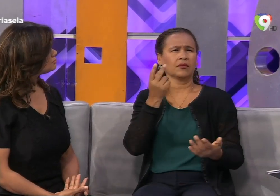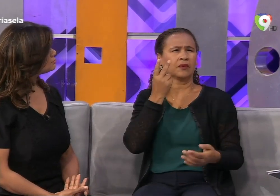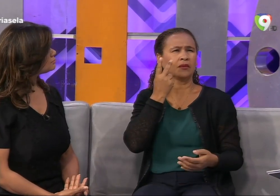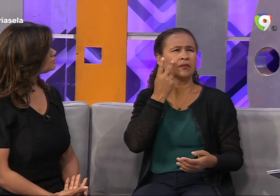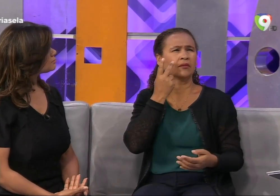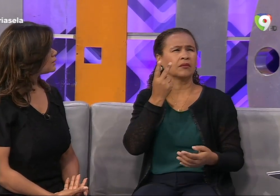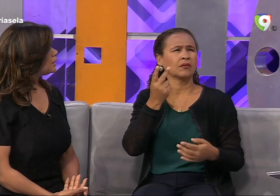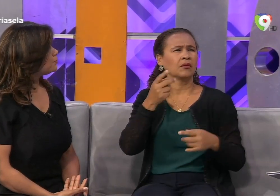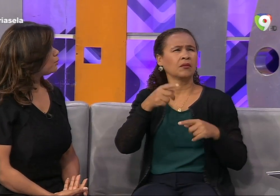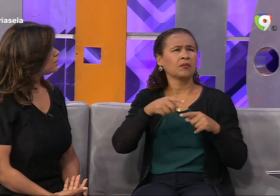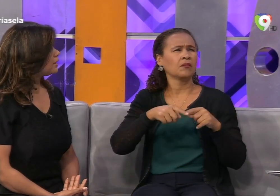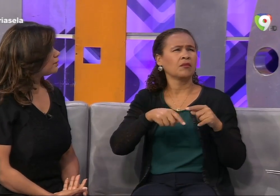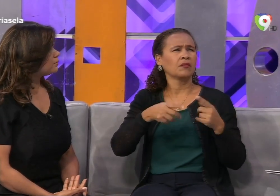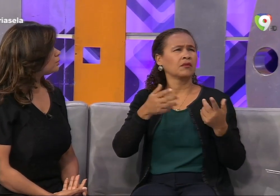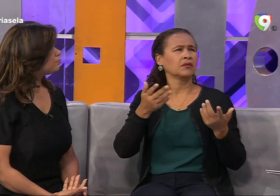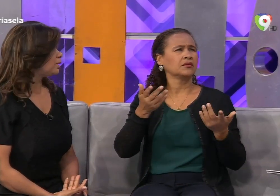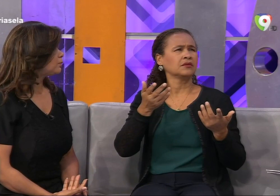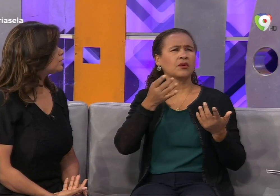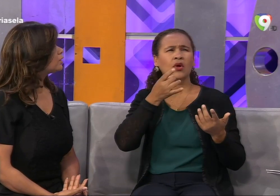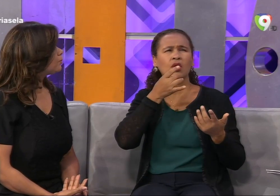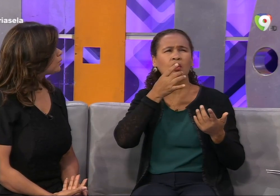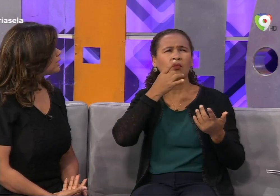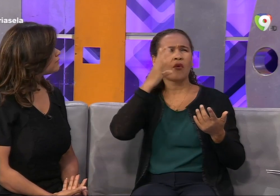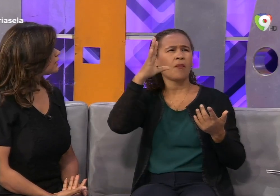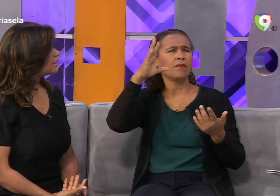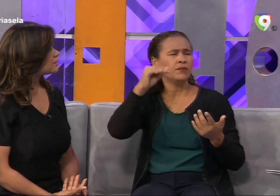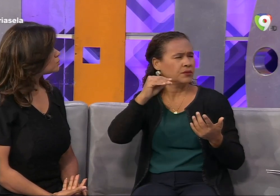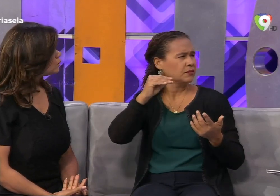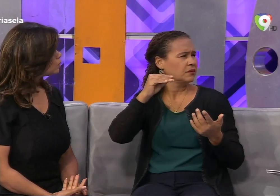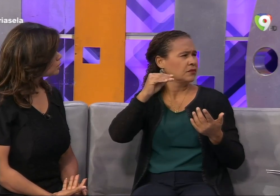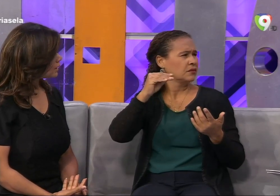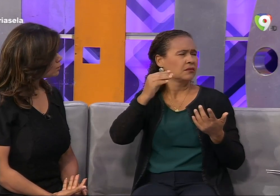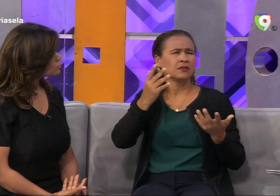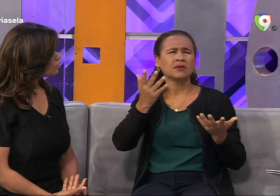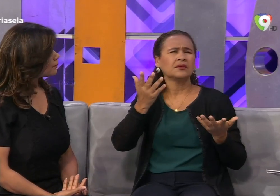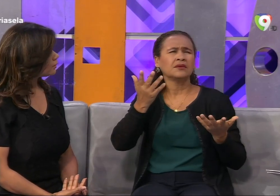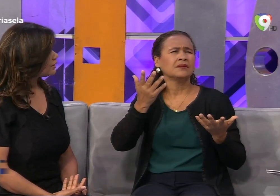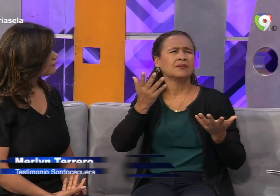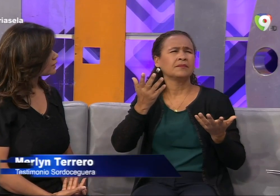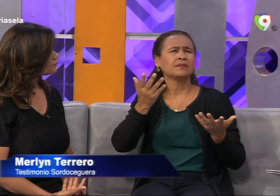podía, me di cuenta que no podía ver, la luz no la podía ver.